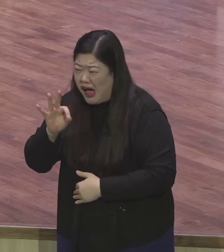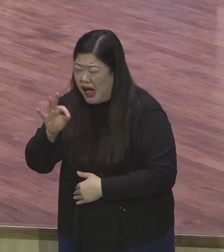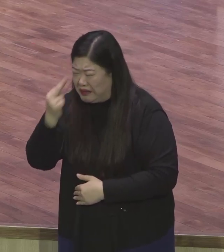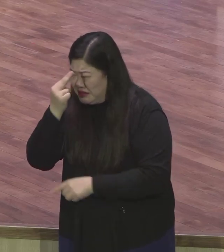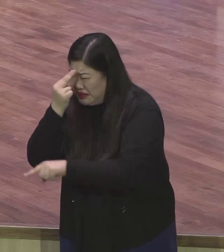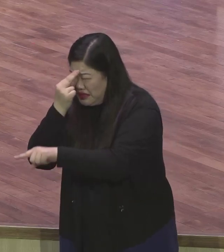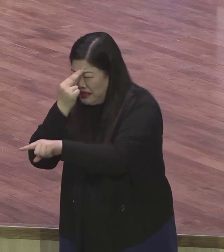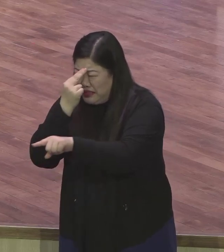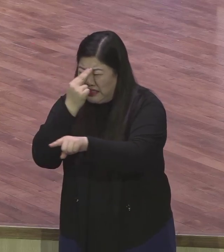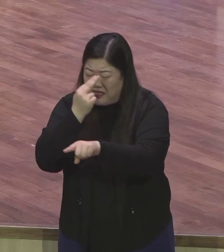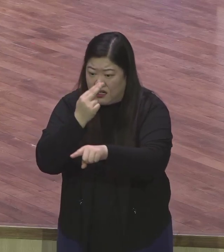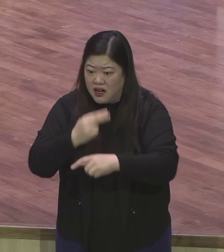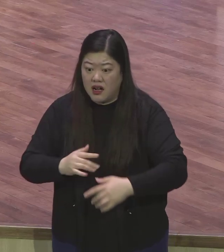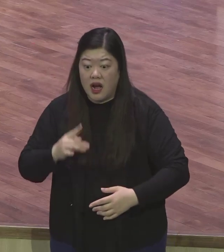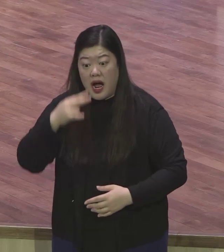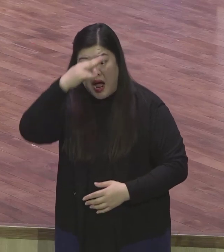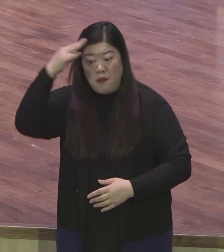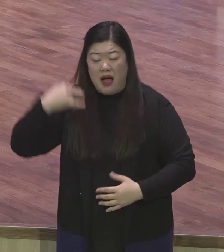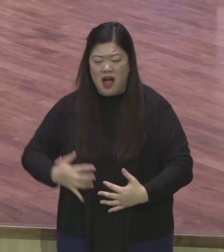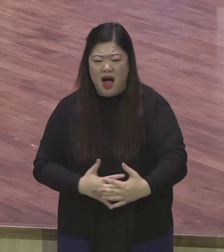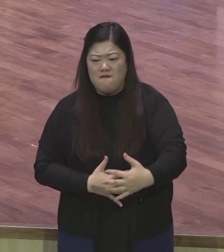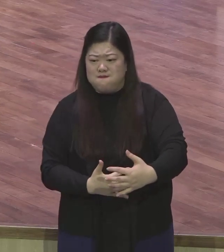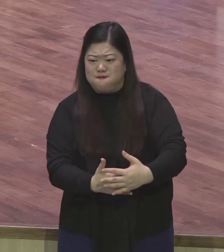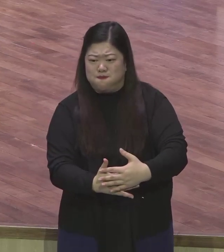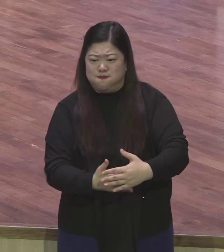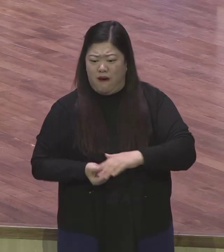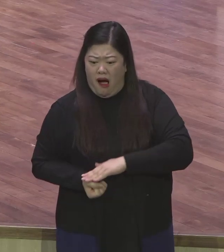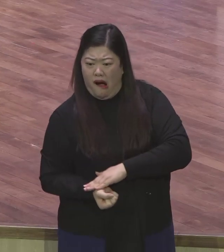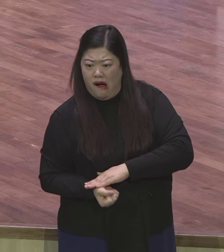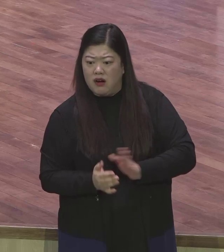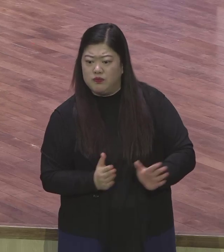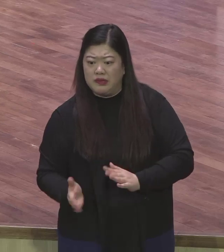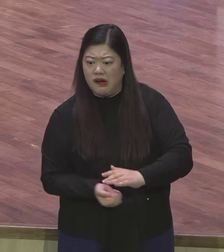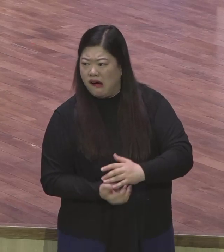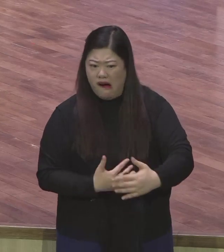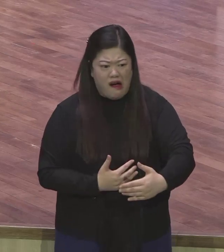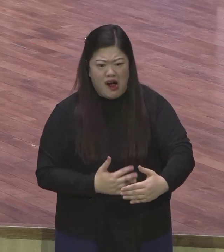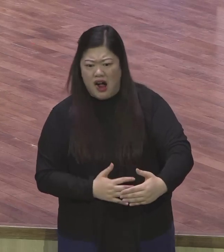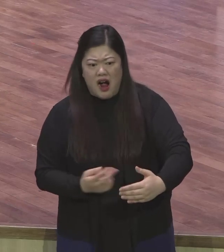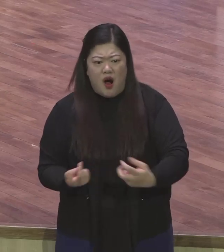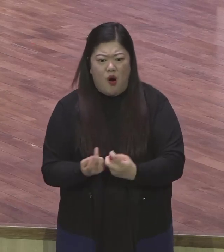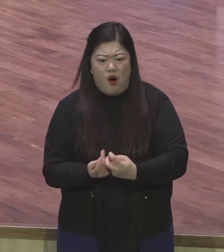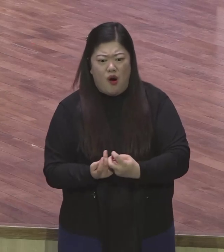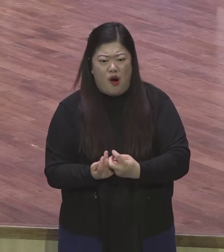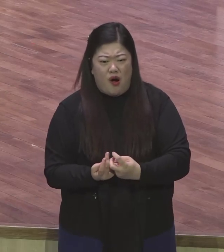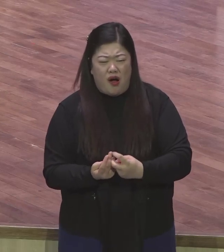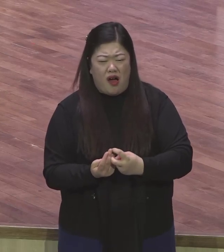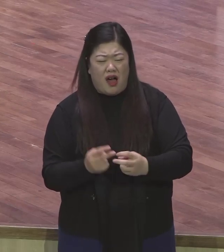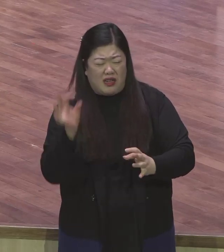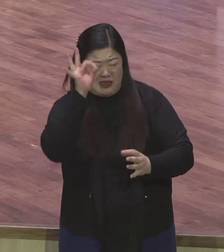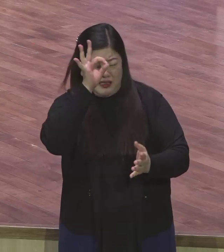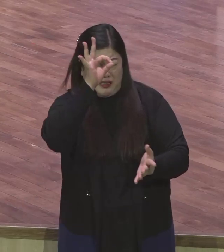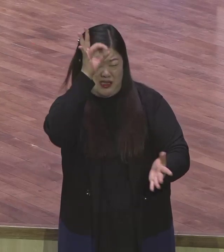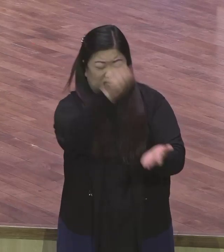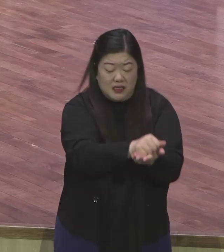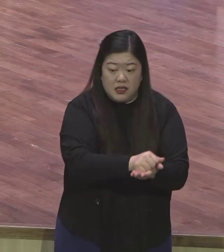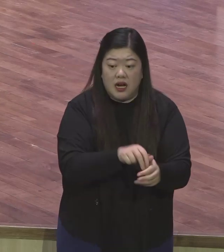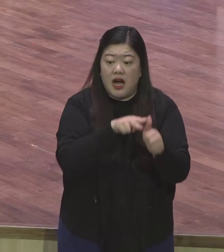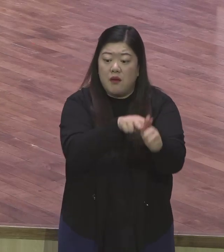나와야 되는데 마리아가 급하니까 어떻게 해요 말구유 말밥통이죠 말밥통 말밥통이 오래 생겼잖아요 거기에